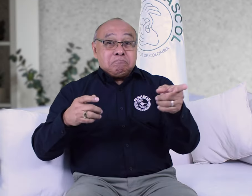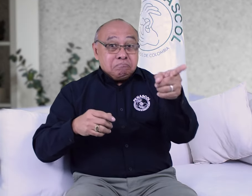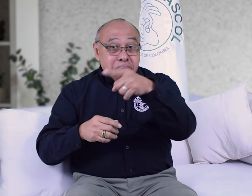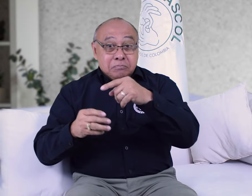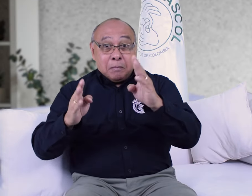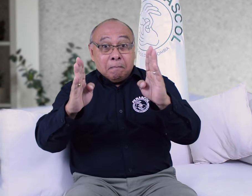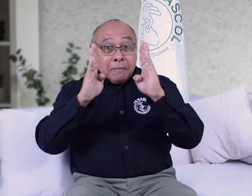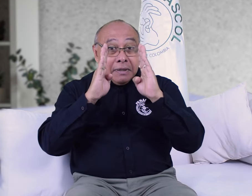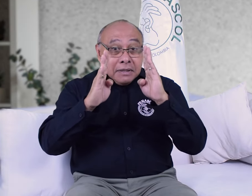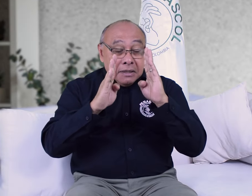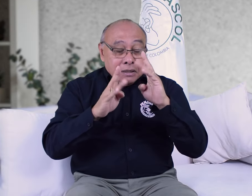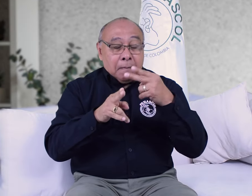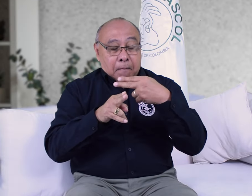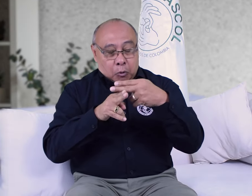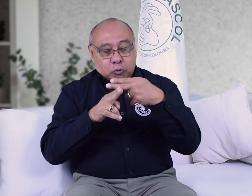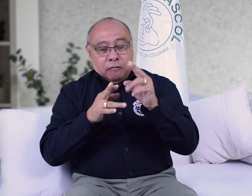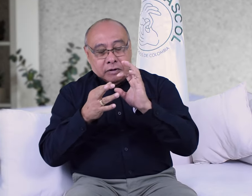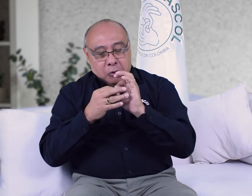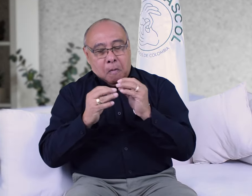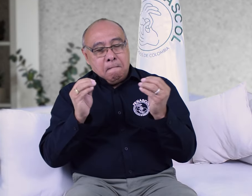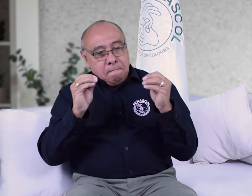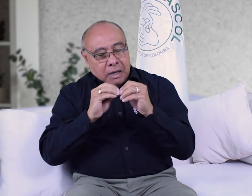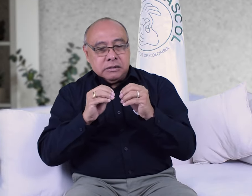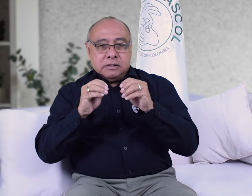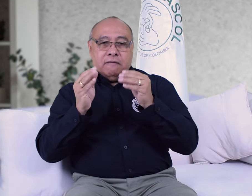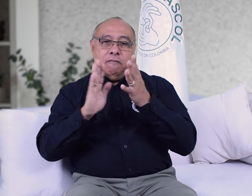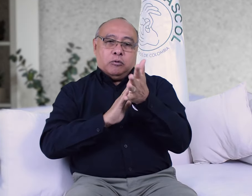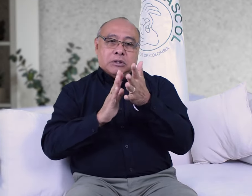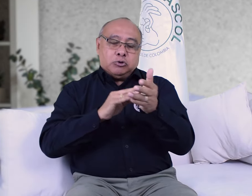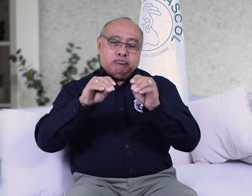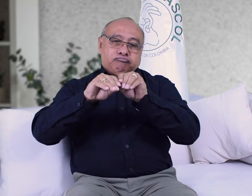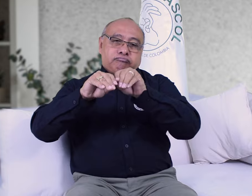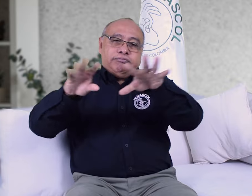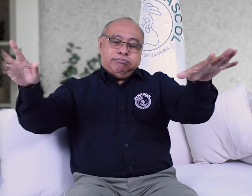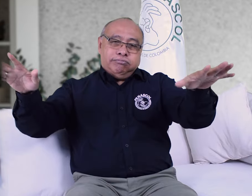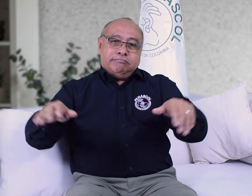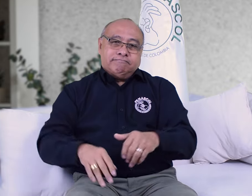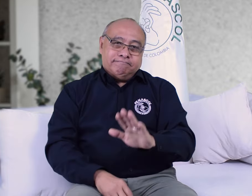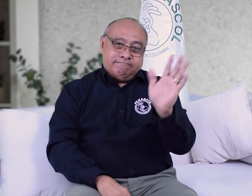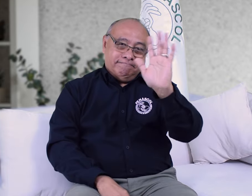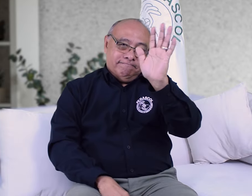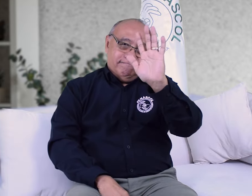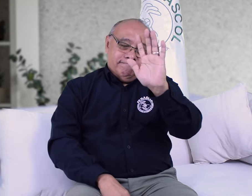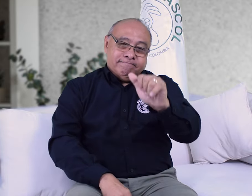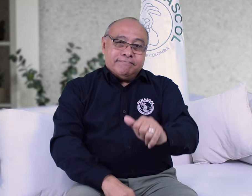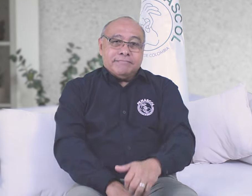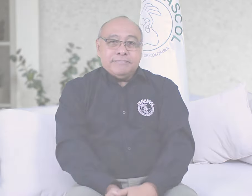Estén pendientes, ya que desde FENASCOL se estará dando más información. Hasta pronto.